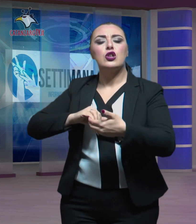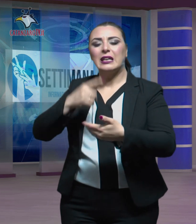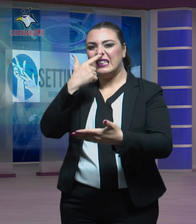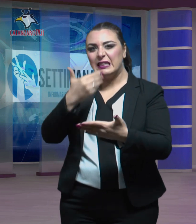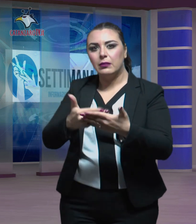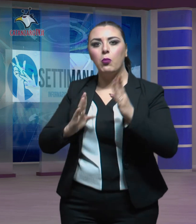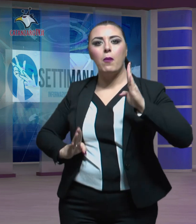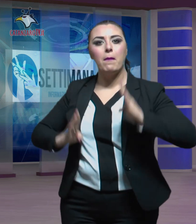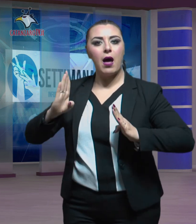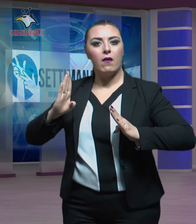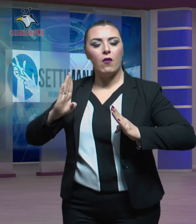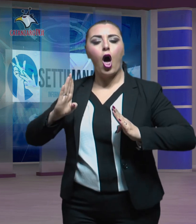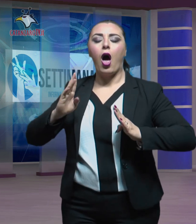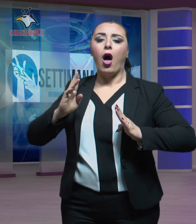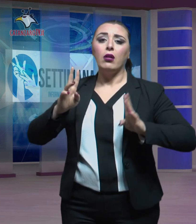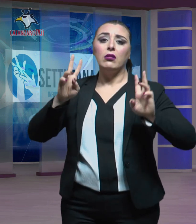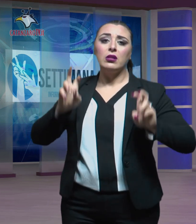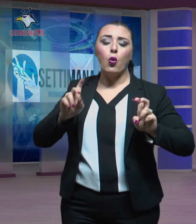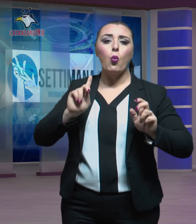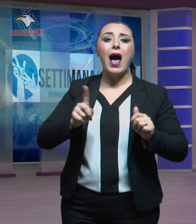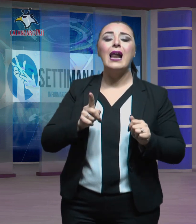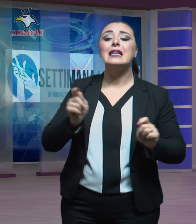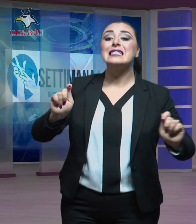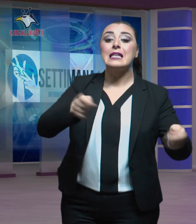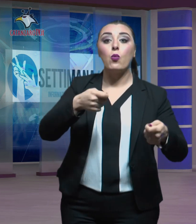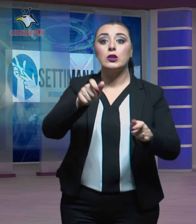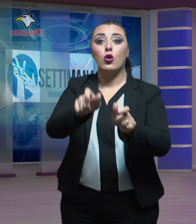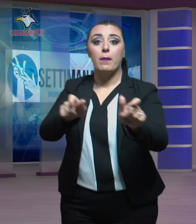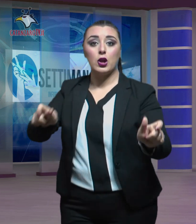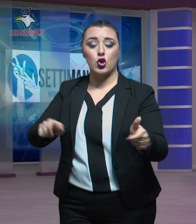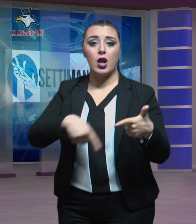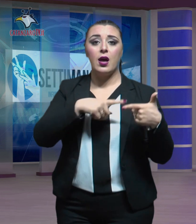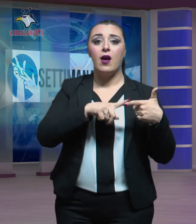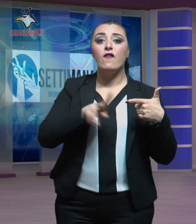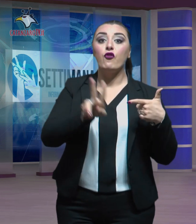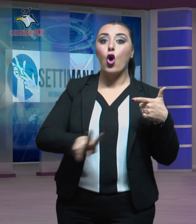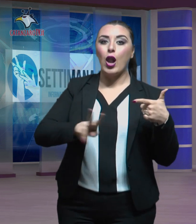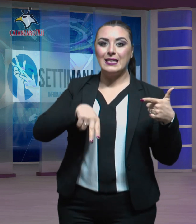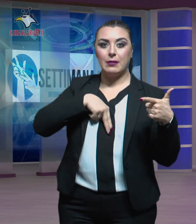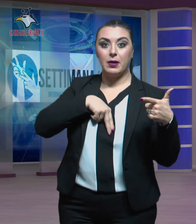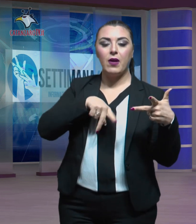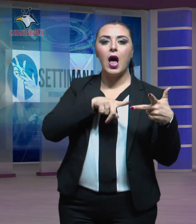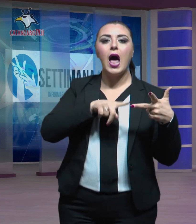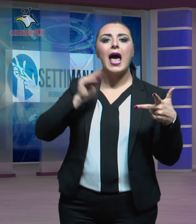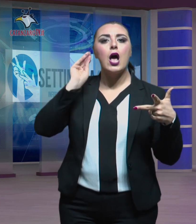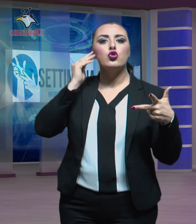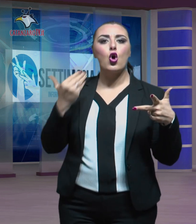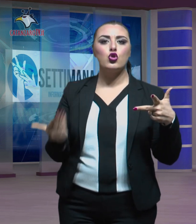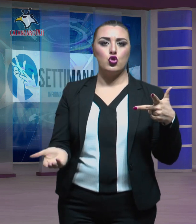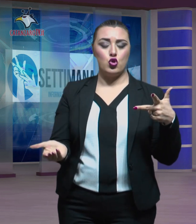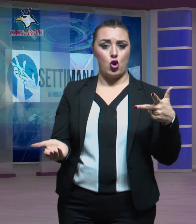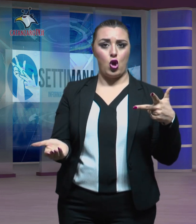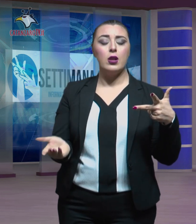tipo mafioso e a vario titolo di sequestro di persona, violenza privata ed estorsione.